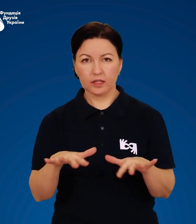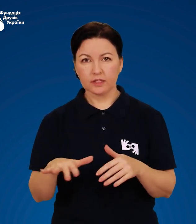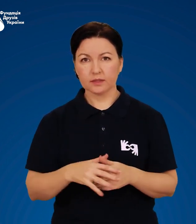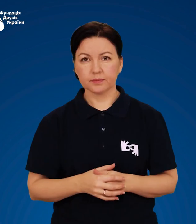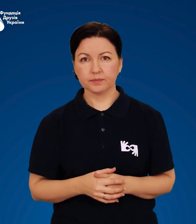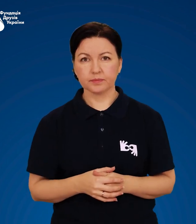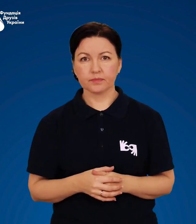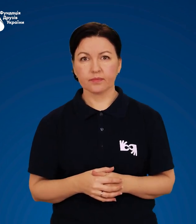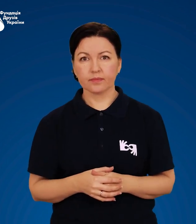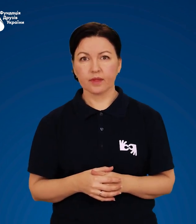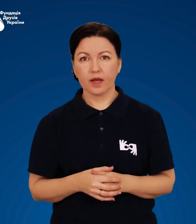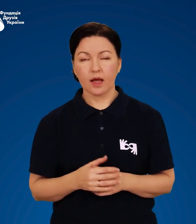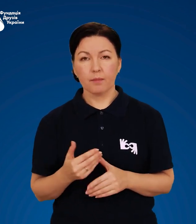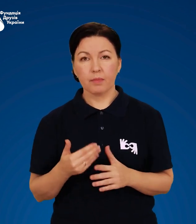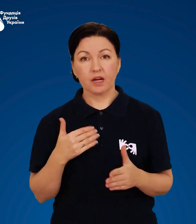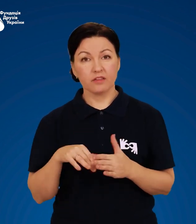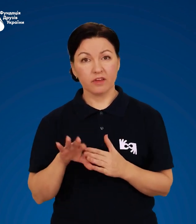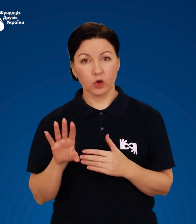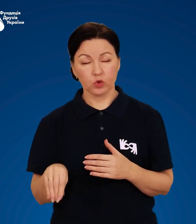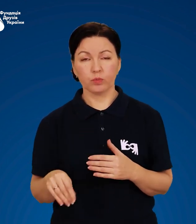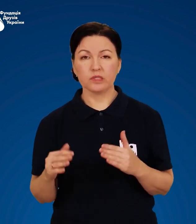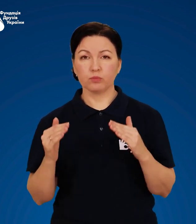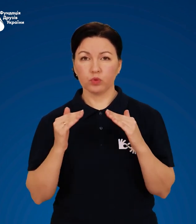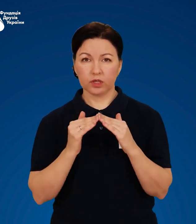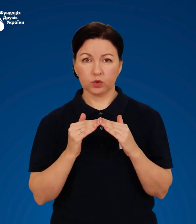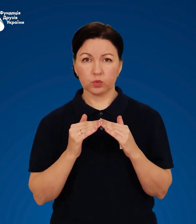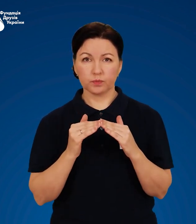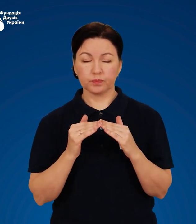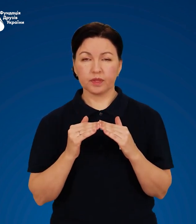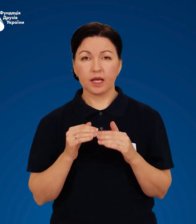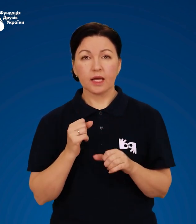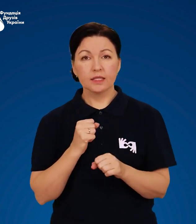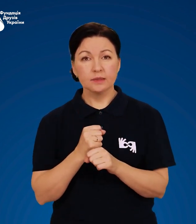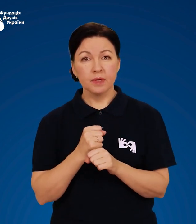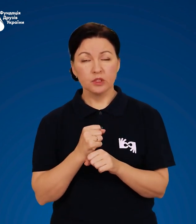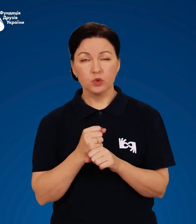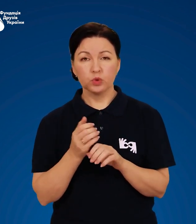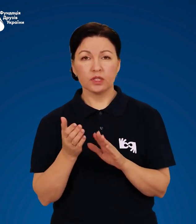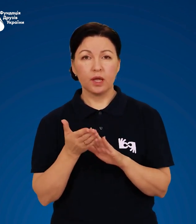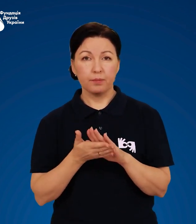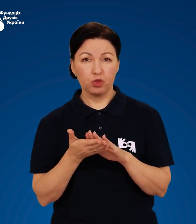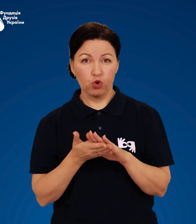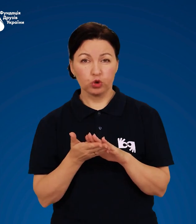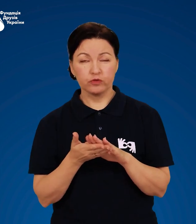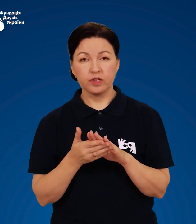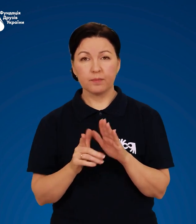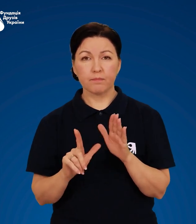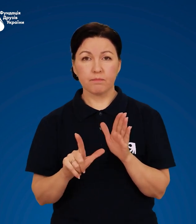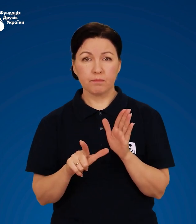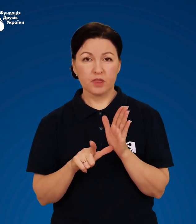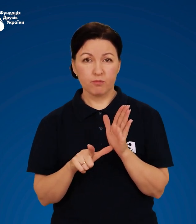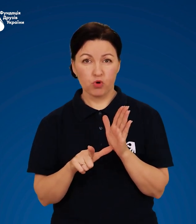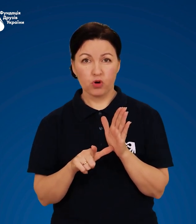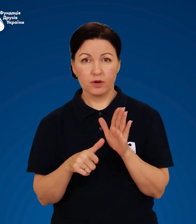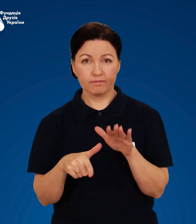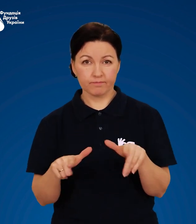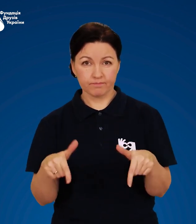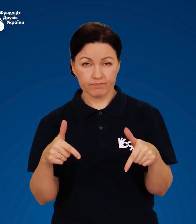Перед виходом із будинку. Змайструйте на підошви та підбори вашого взуття